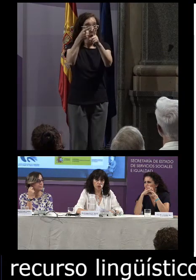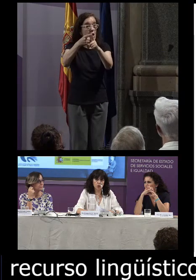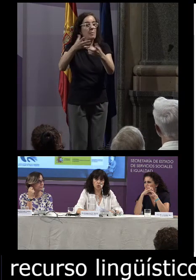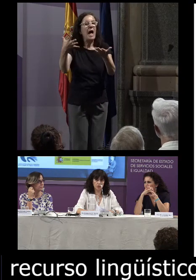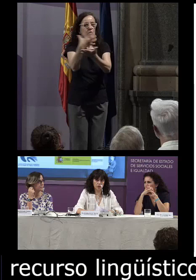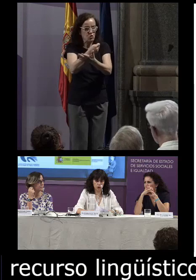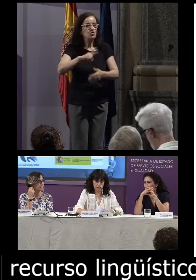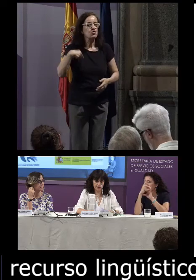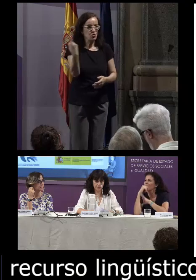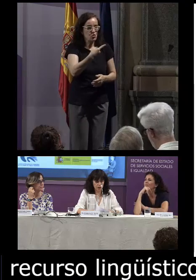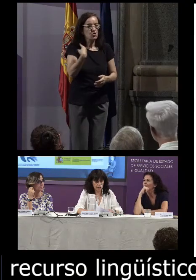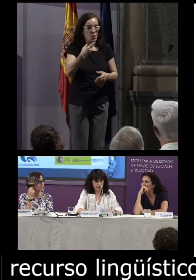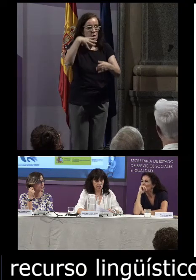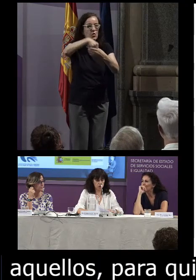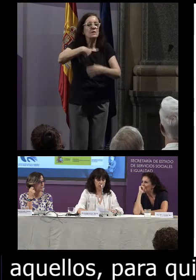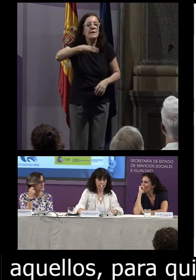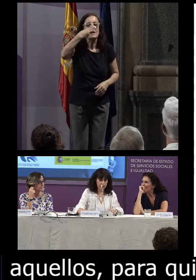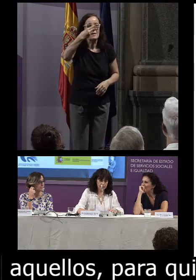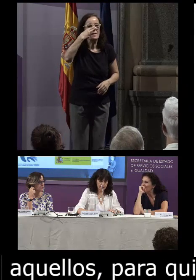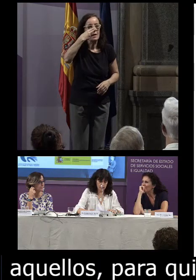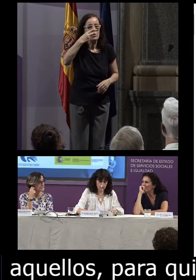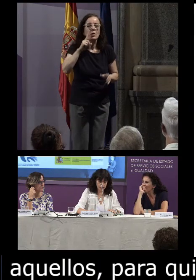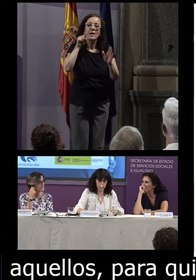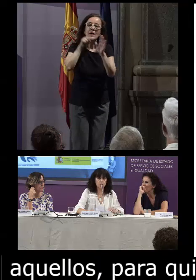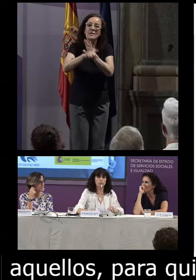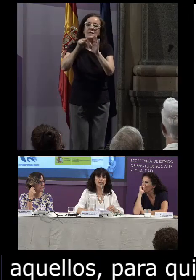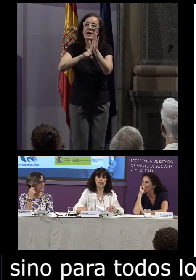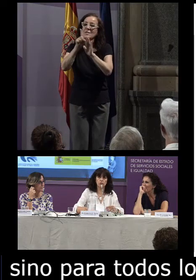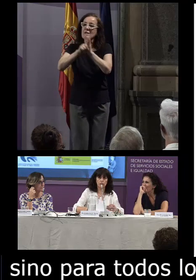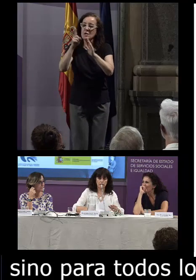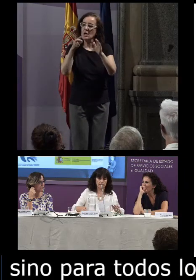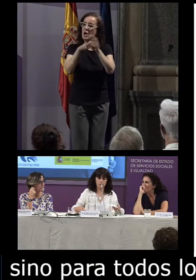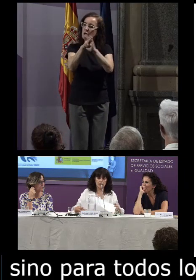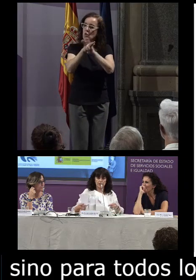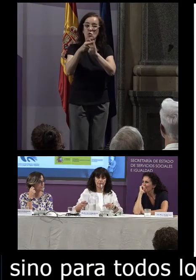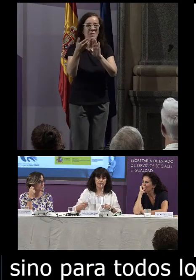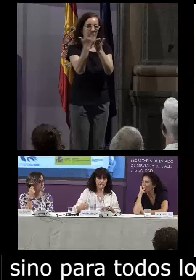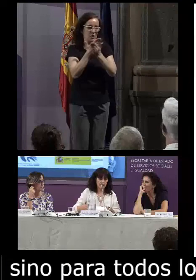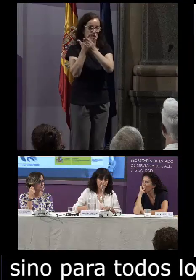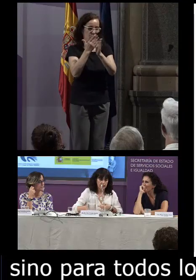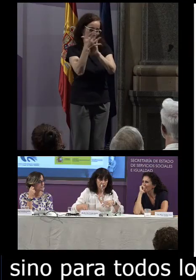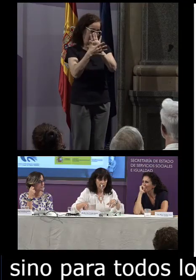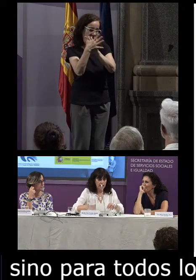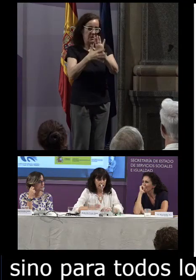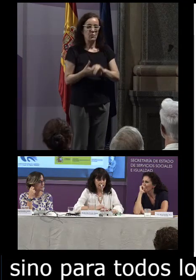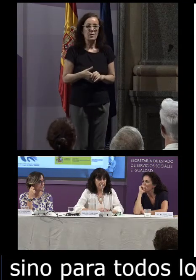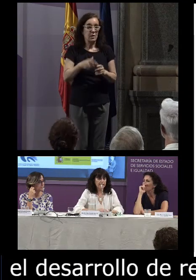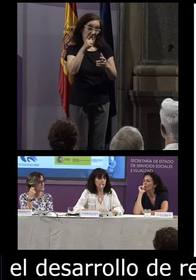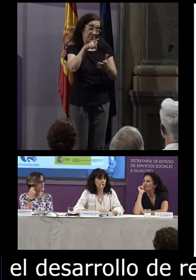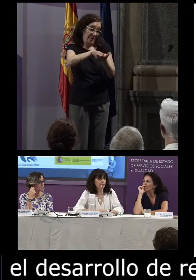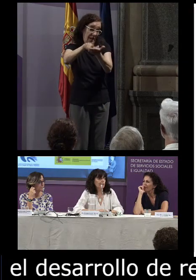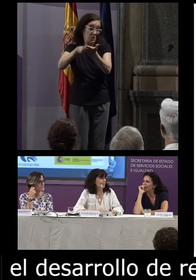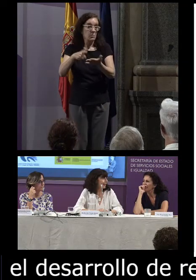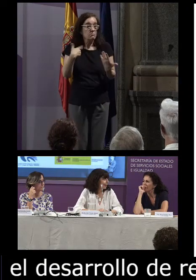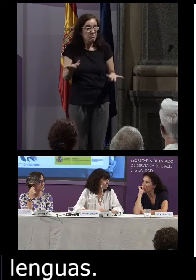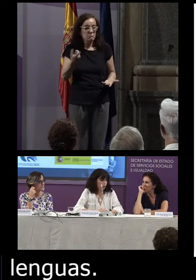para todos los que estamos interesados en el desarrollo de recursos para el estudio de las lenguas así que estamos